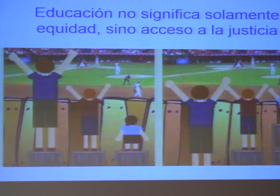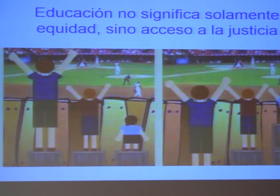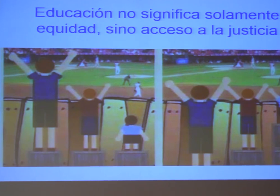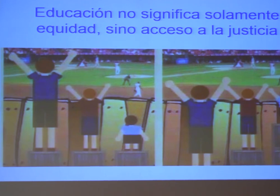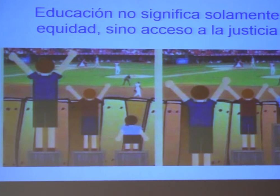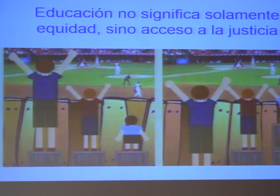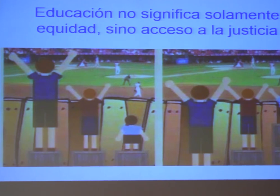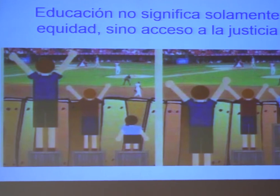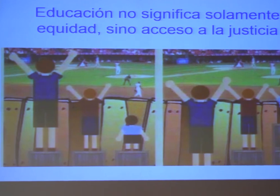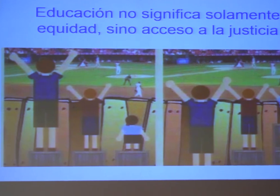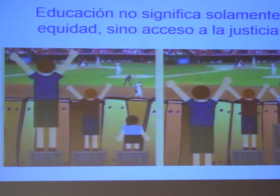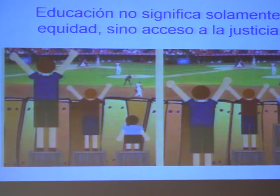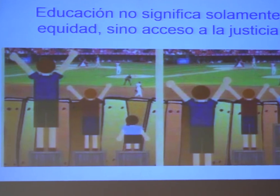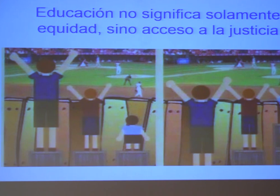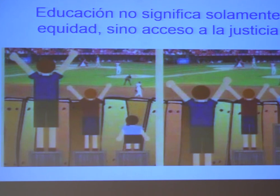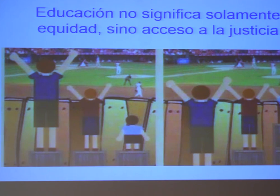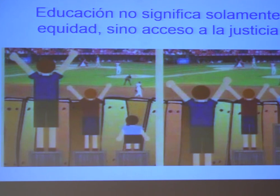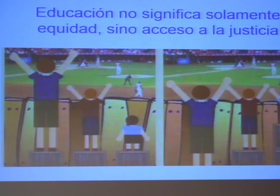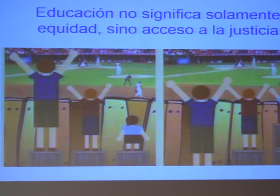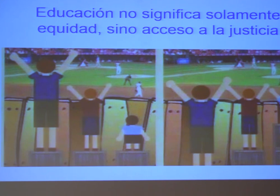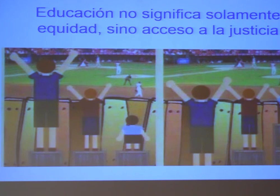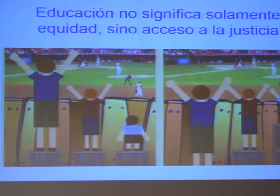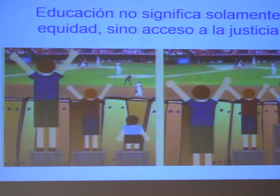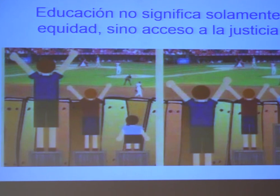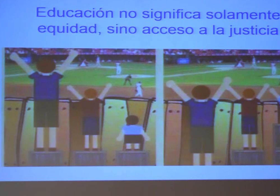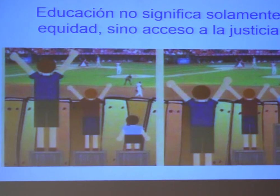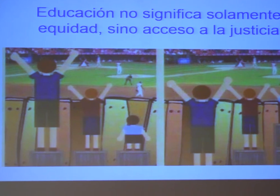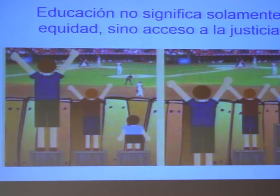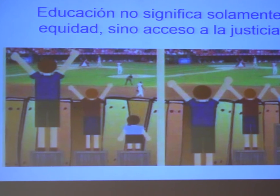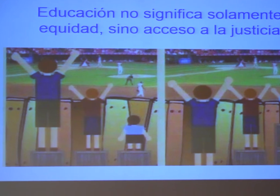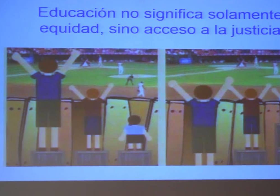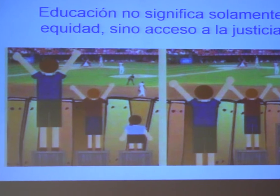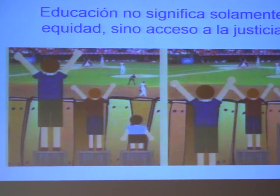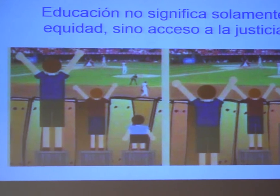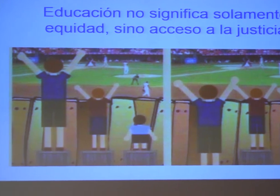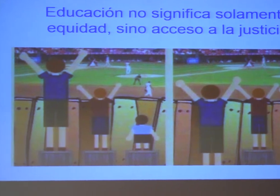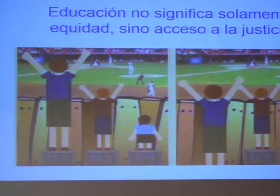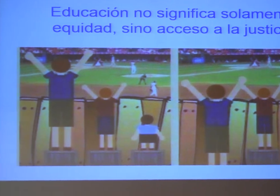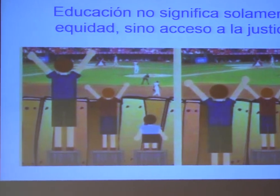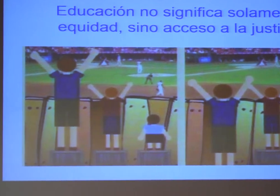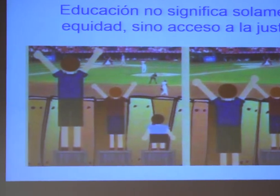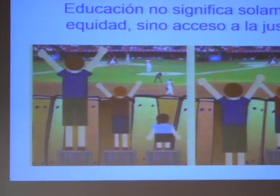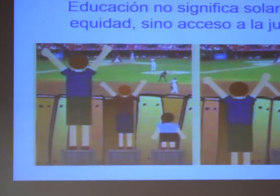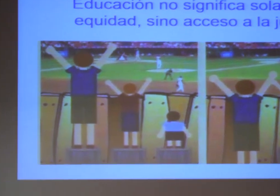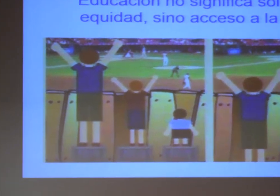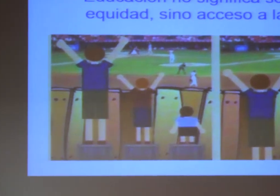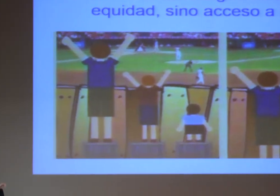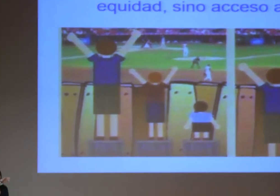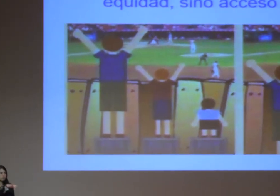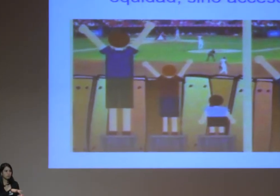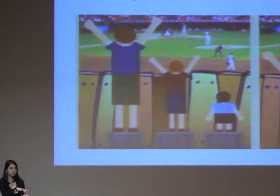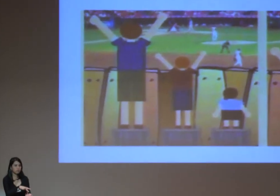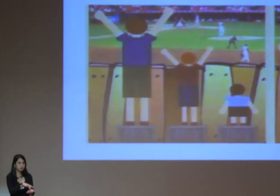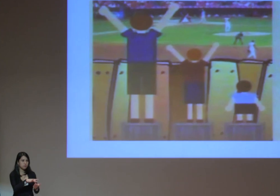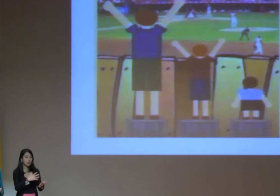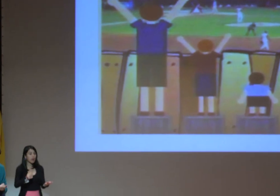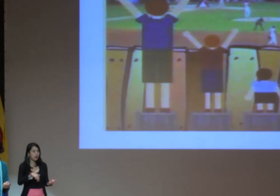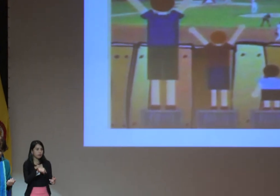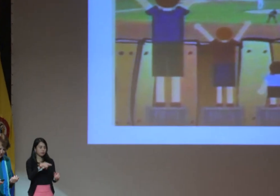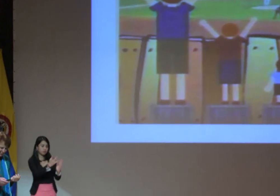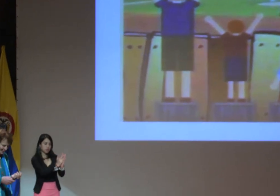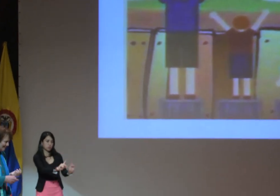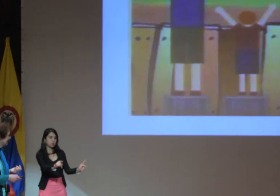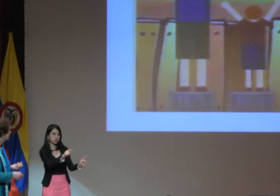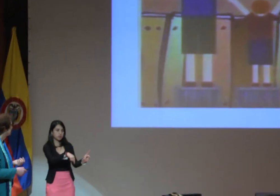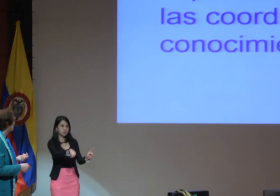mucho para crear el fundamento para mayor justicia para nuestros estudiantes